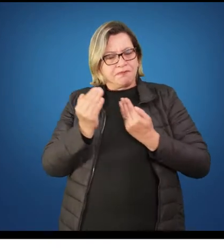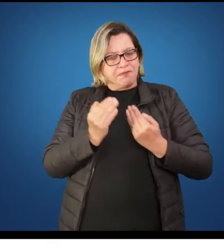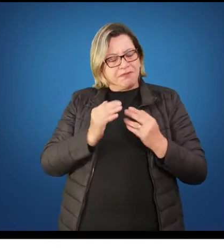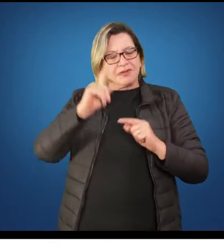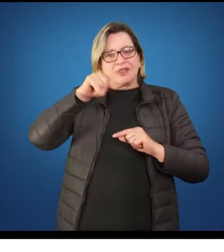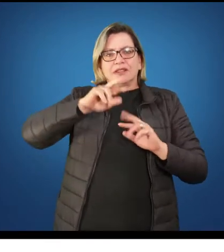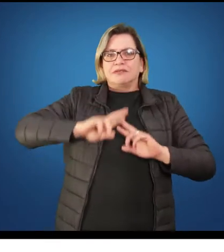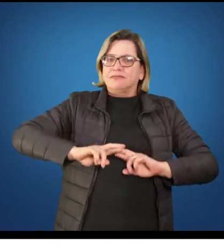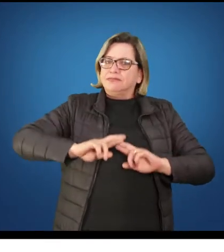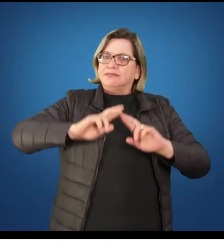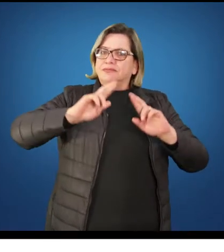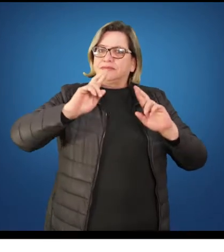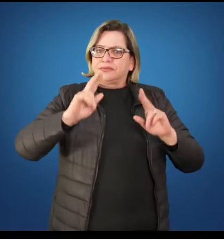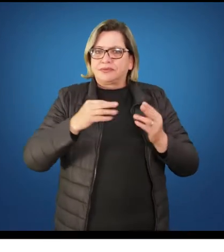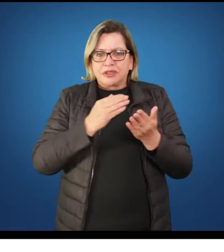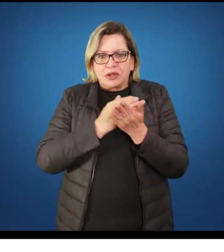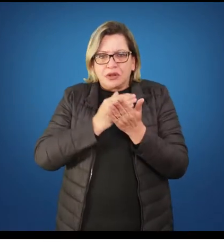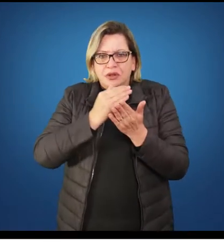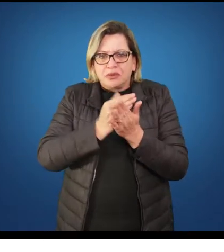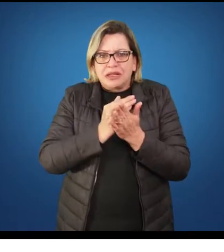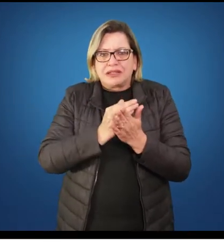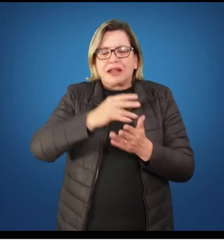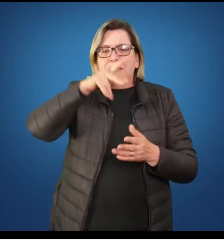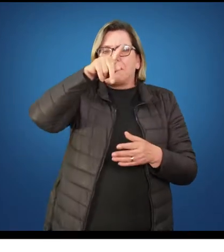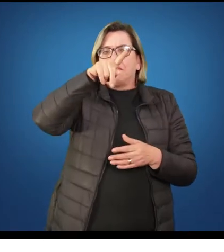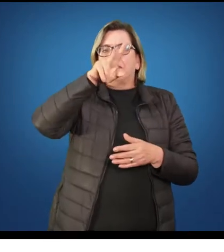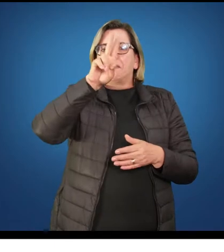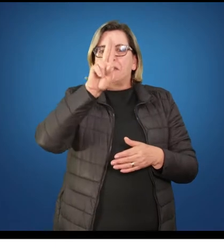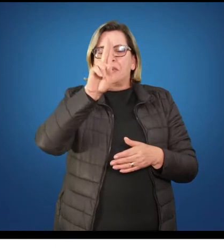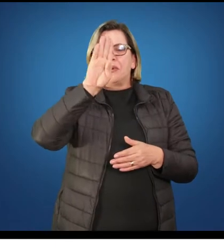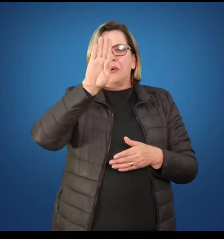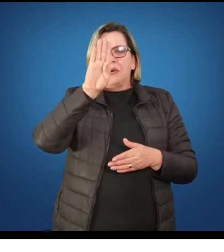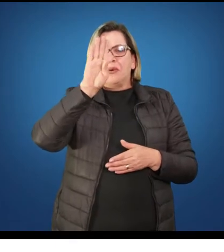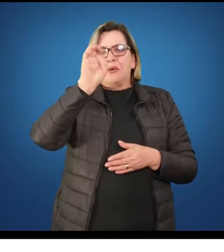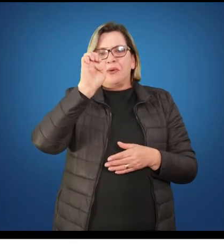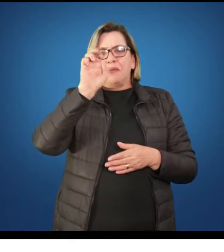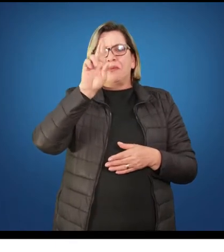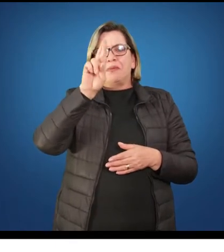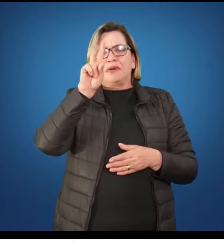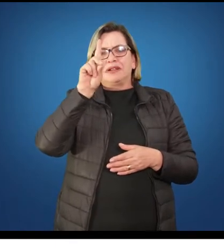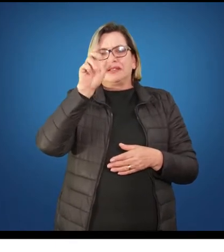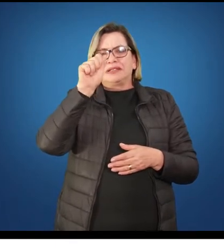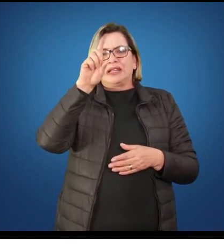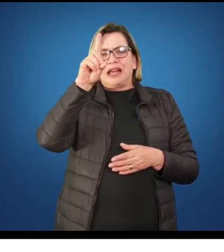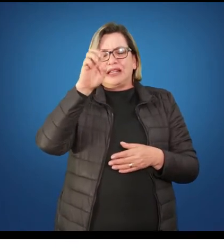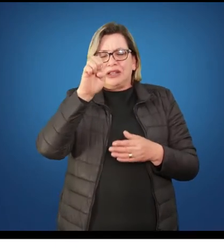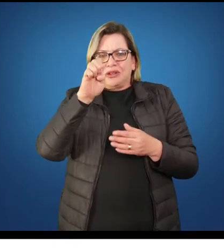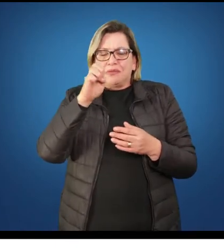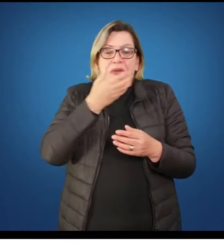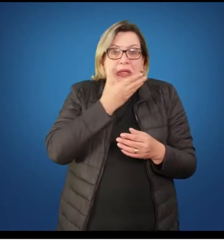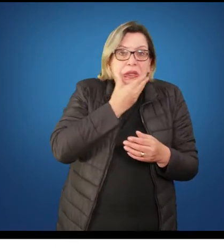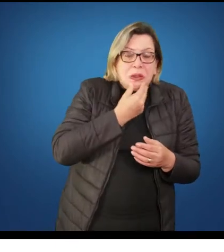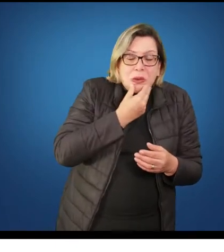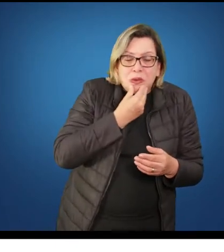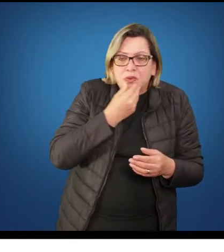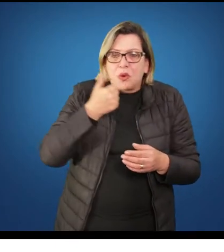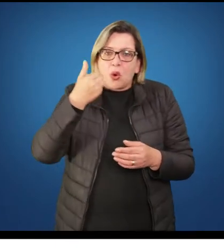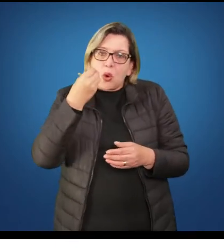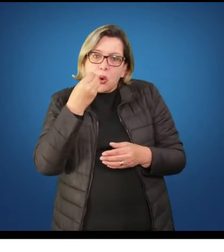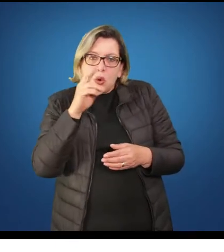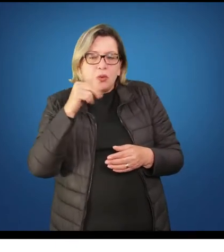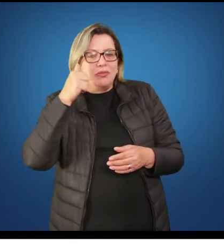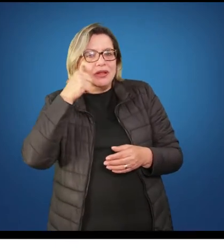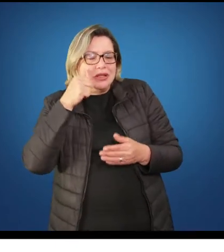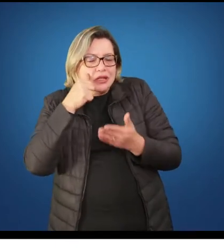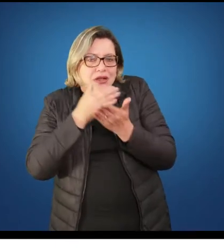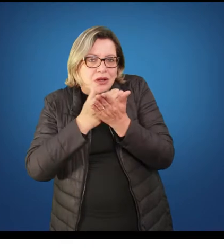adolescentes e vão ter algumas características também a eles associados na forma de